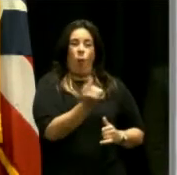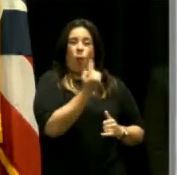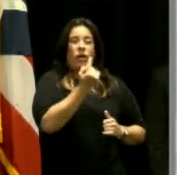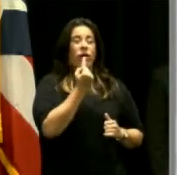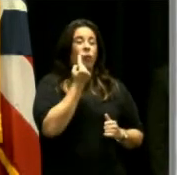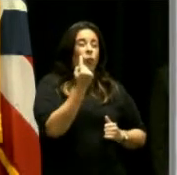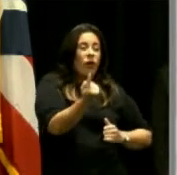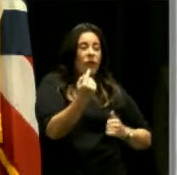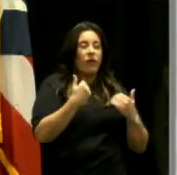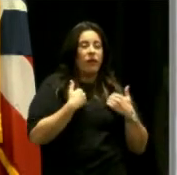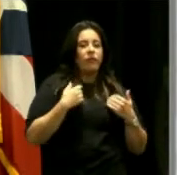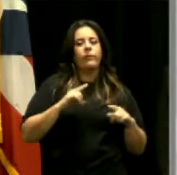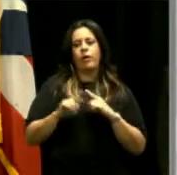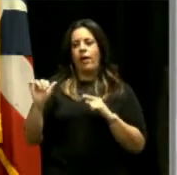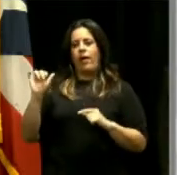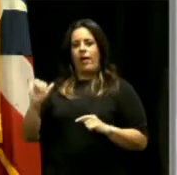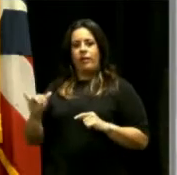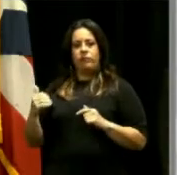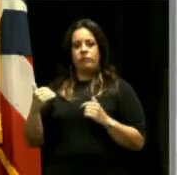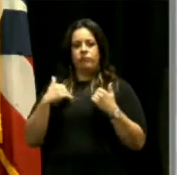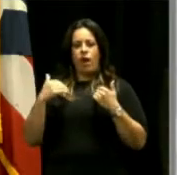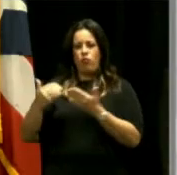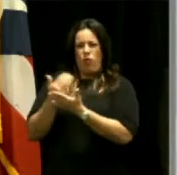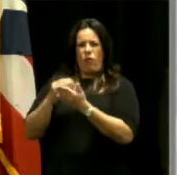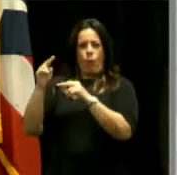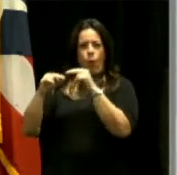Esta es la entrada secundaria en el nuevo hospital.